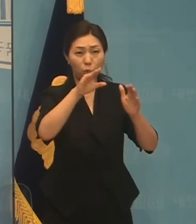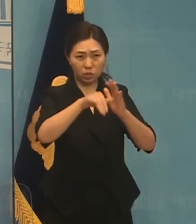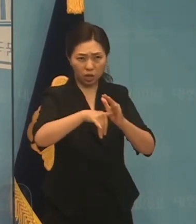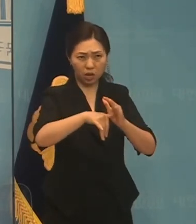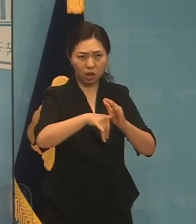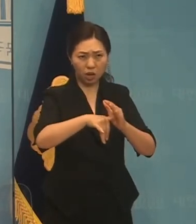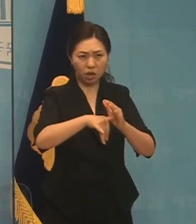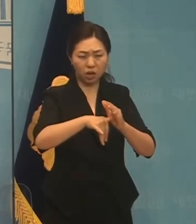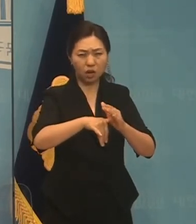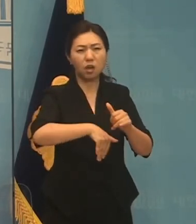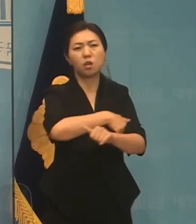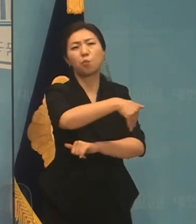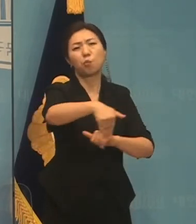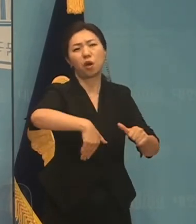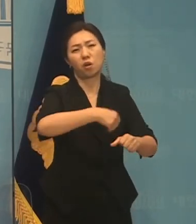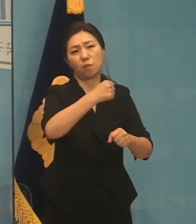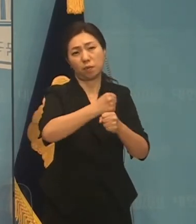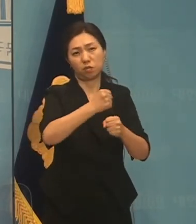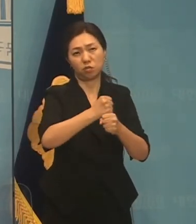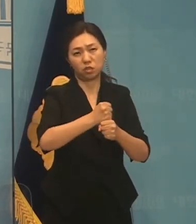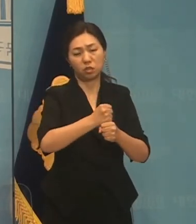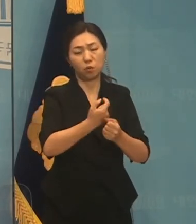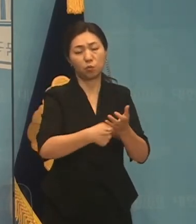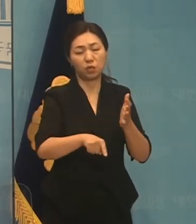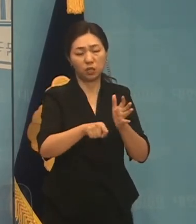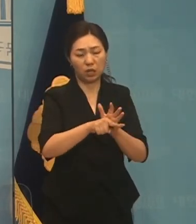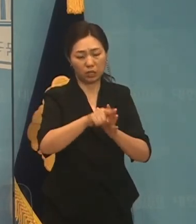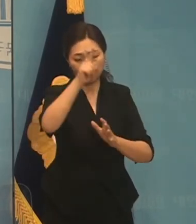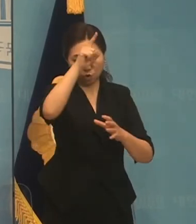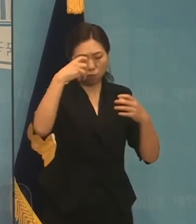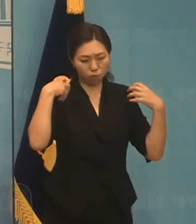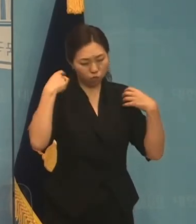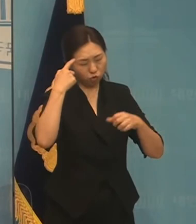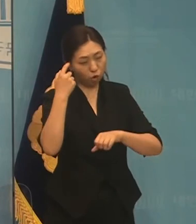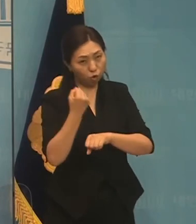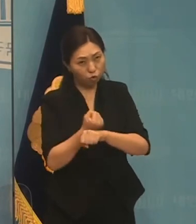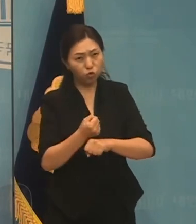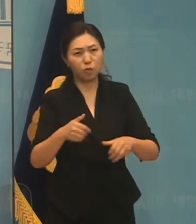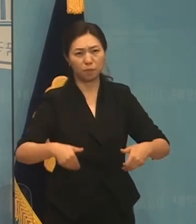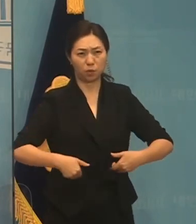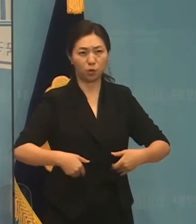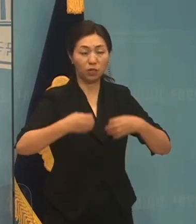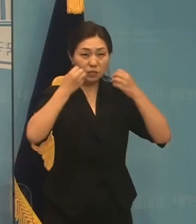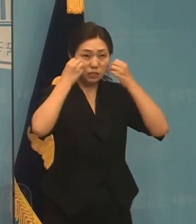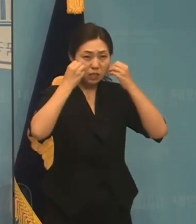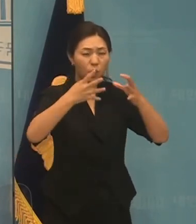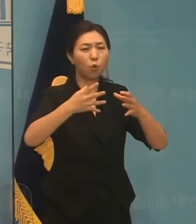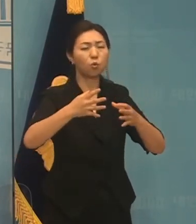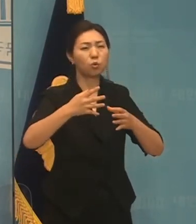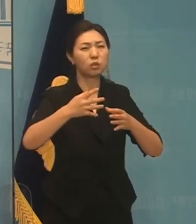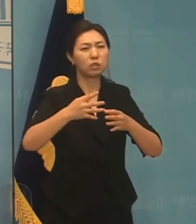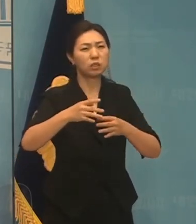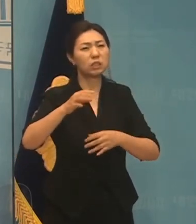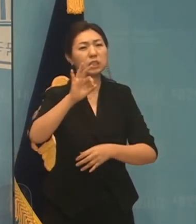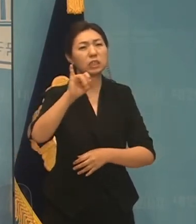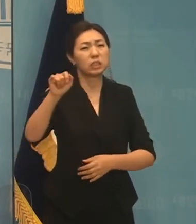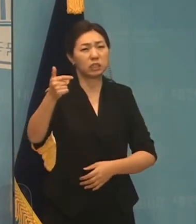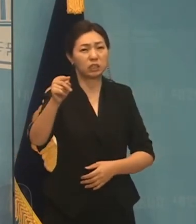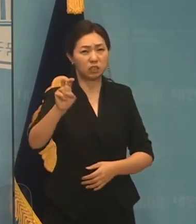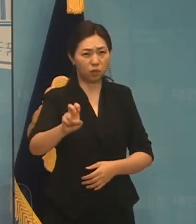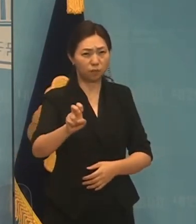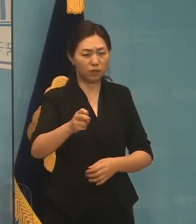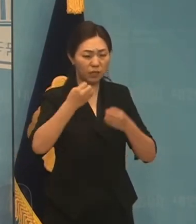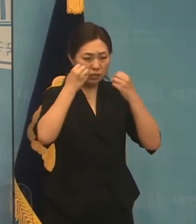방안을 강구해야 합니다. 새로운 사상, 새로운 인형, 새로운 전략을 강구해야 합니다.